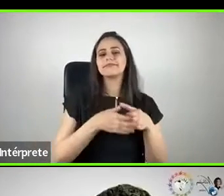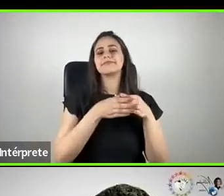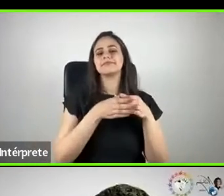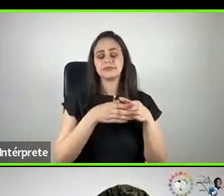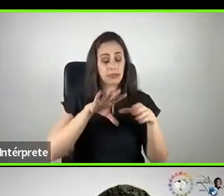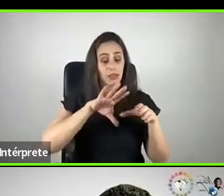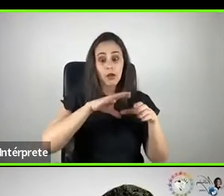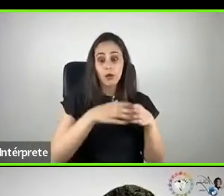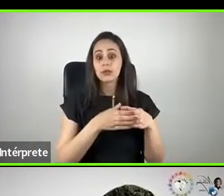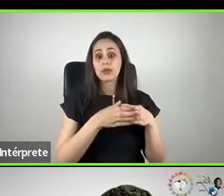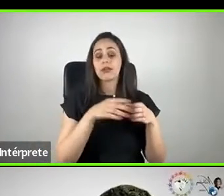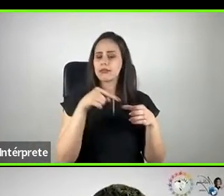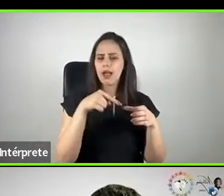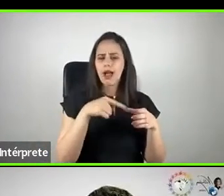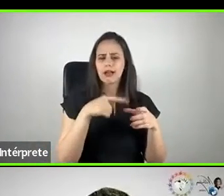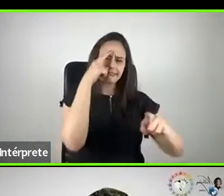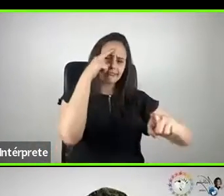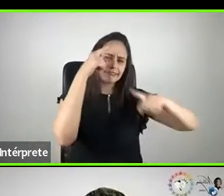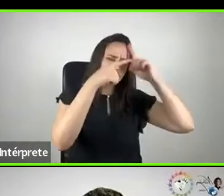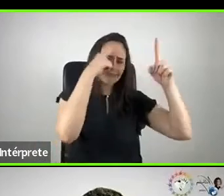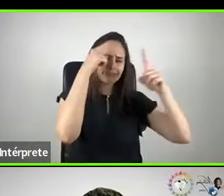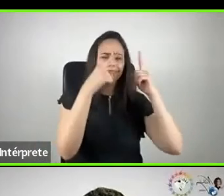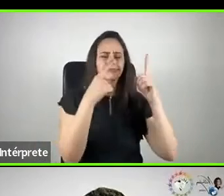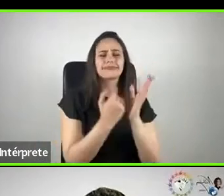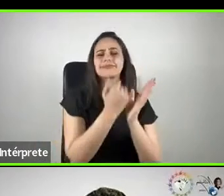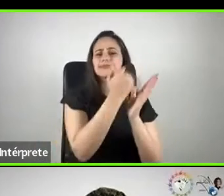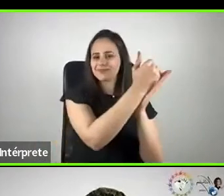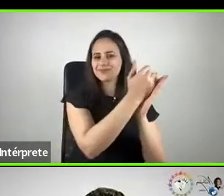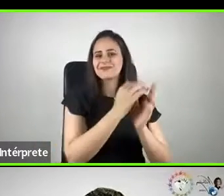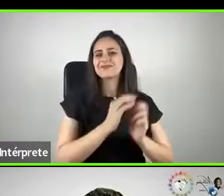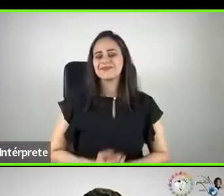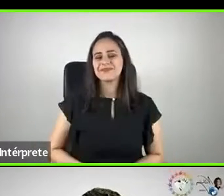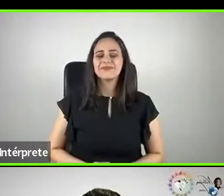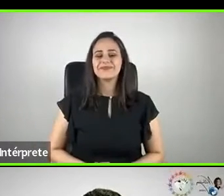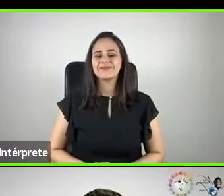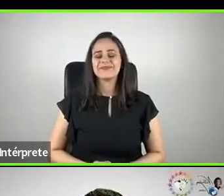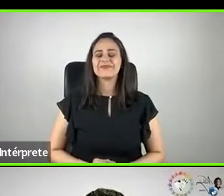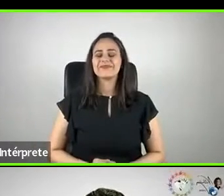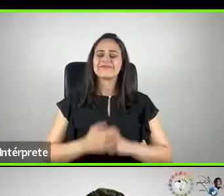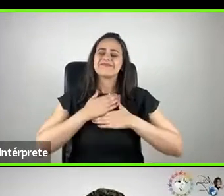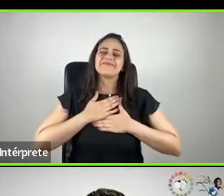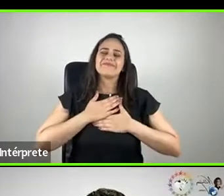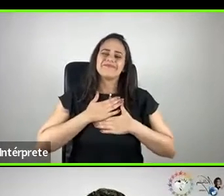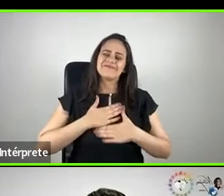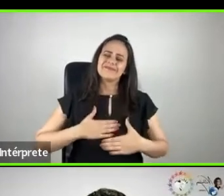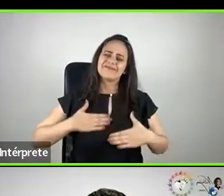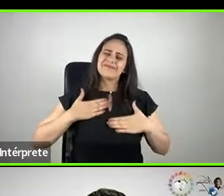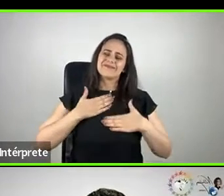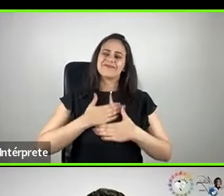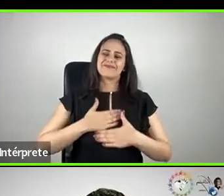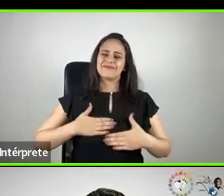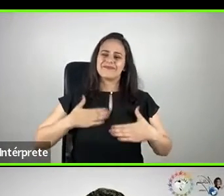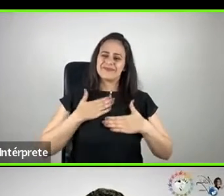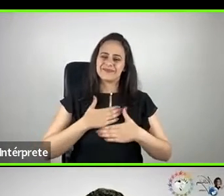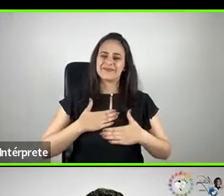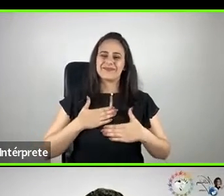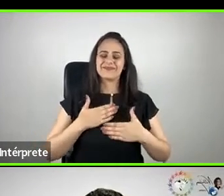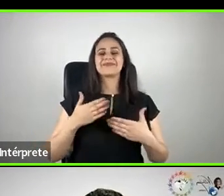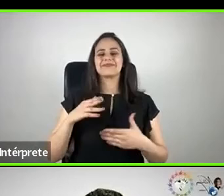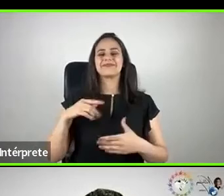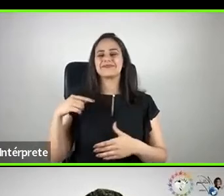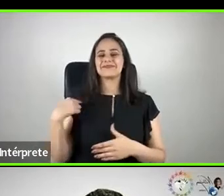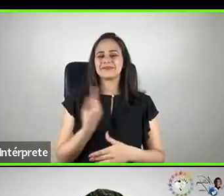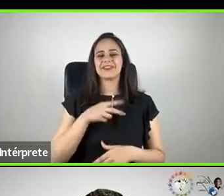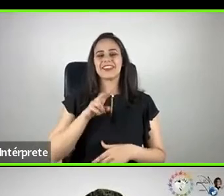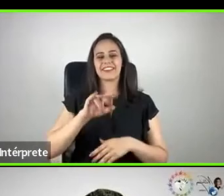seja cada vez mais inovadora, né? Muita honra, com muito prazer, a gente vai apresentar